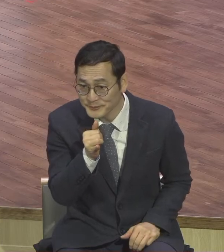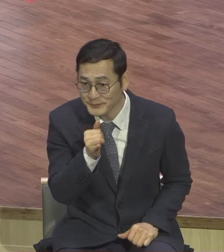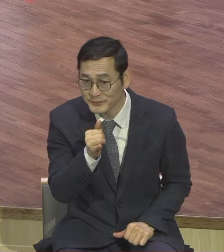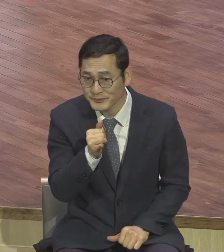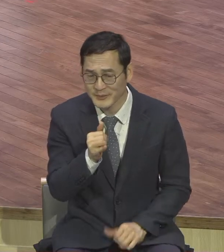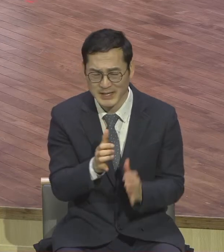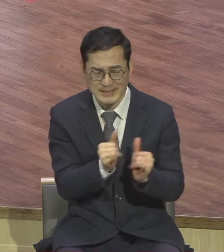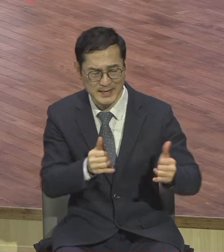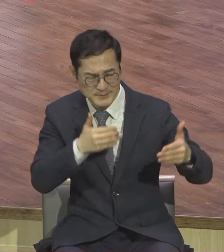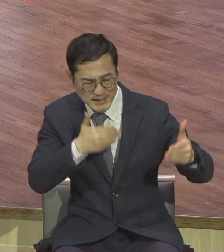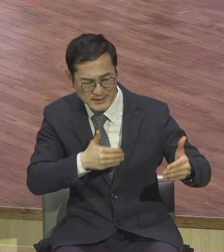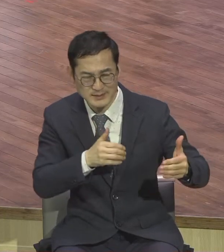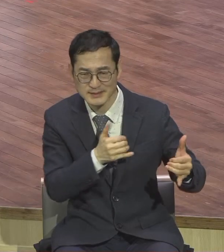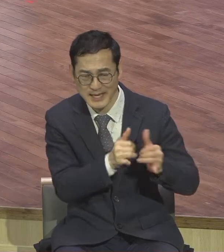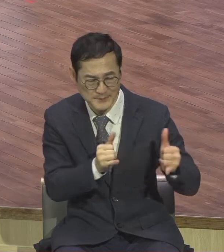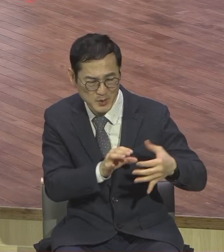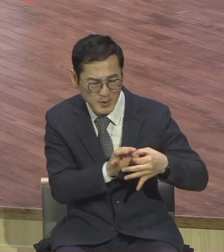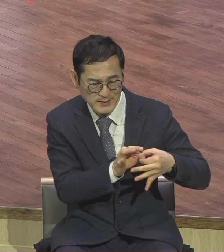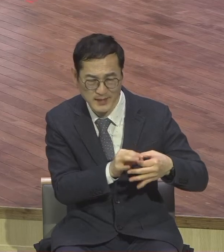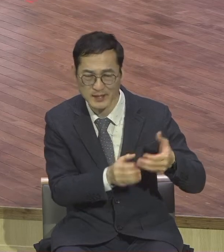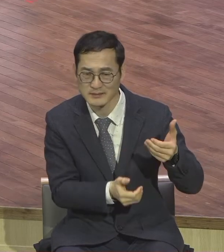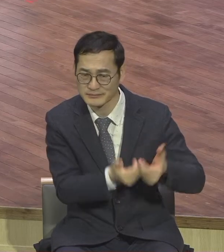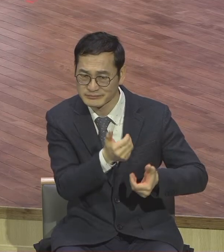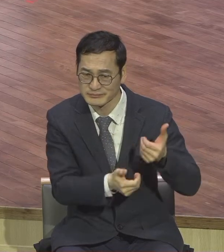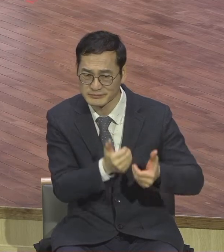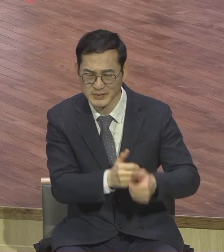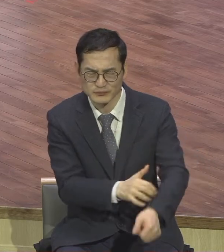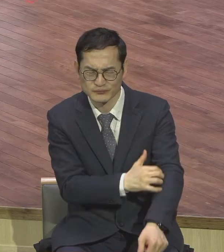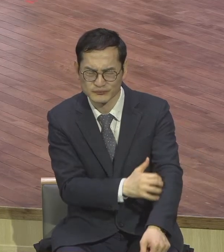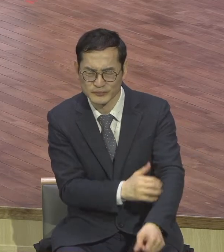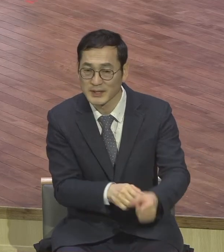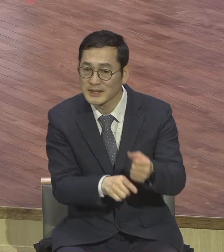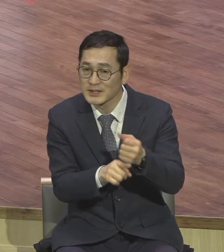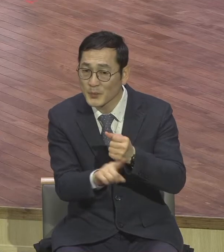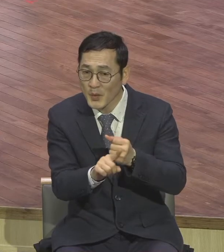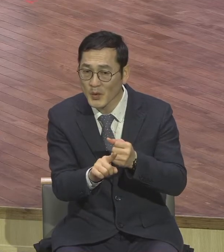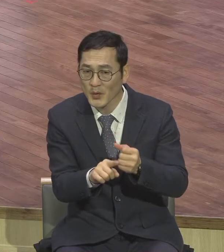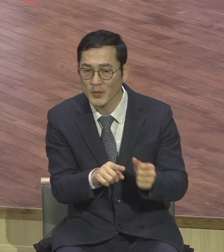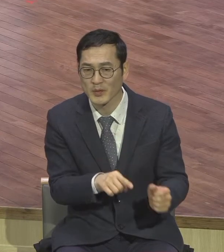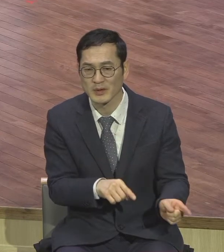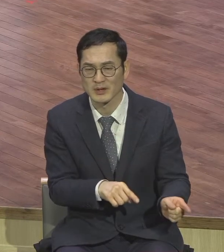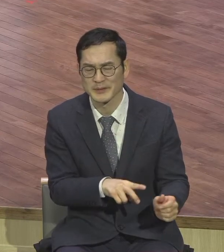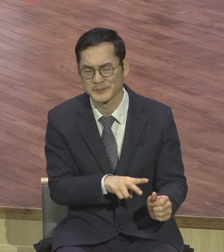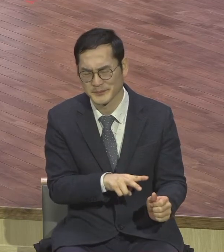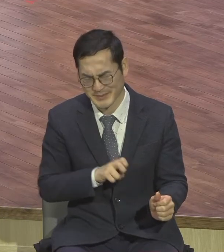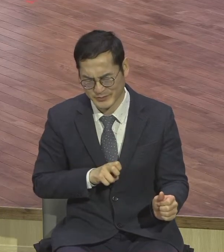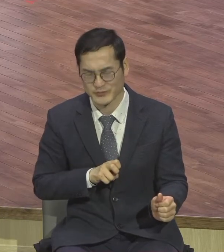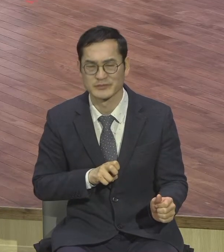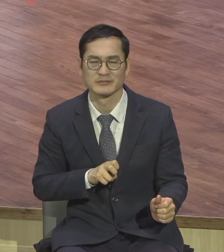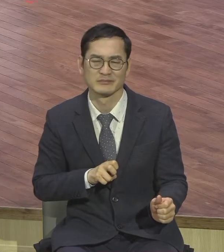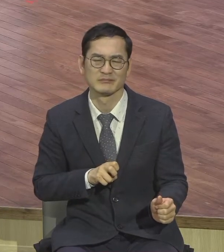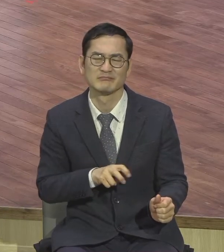불편한 것은 뭐요? 미운 사람 있기 때문에 미운 사람